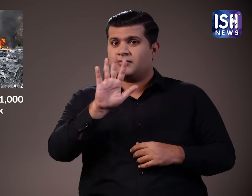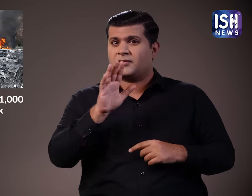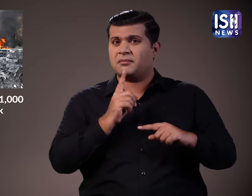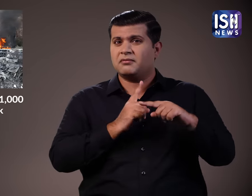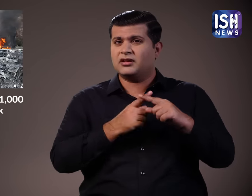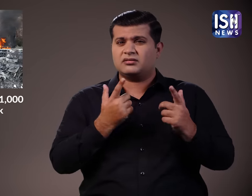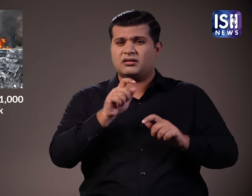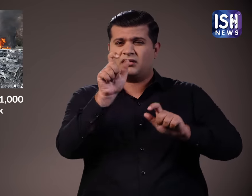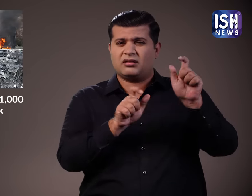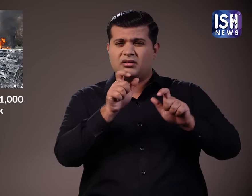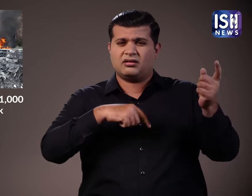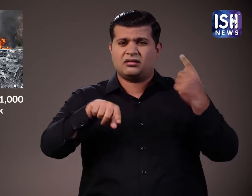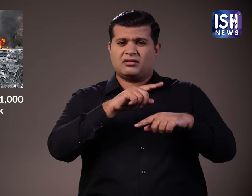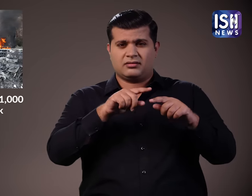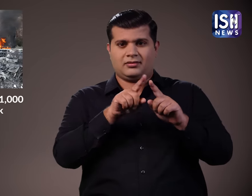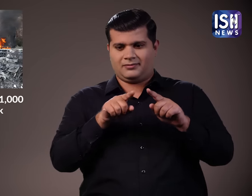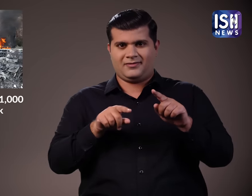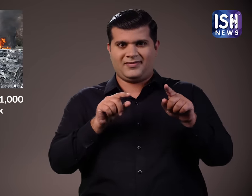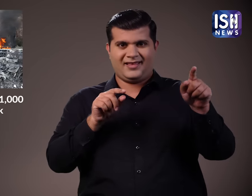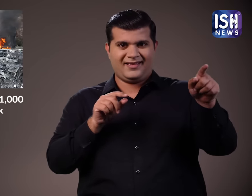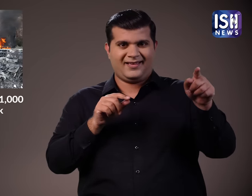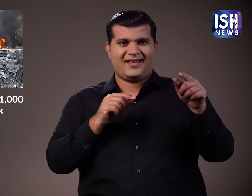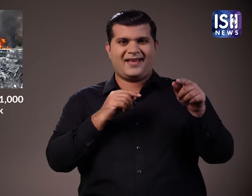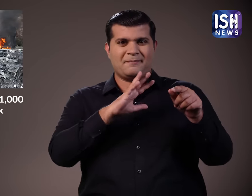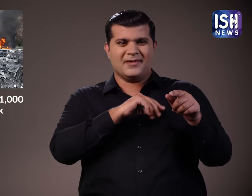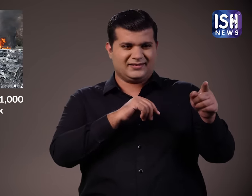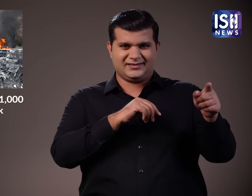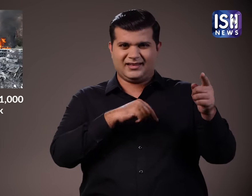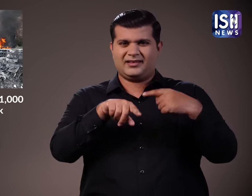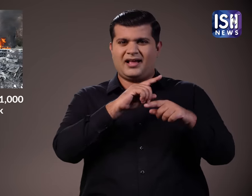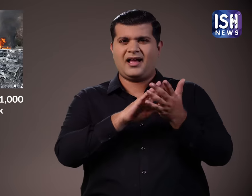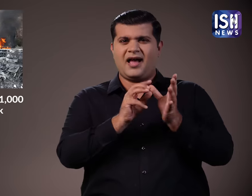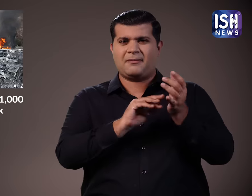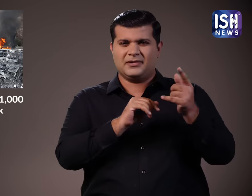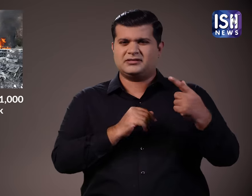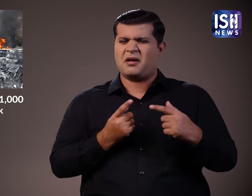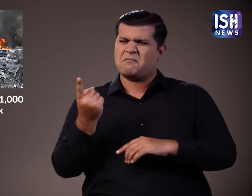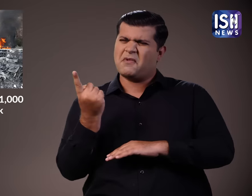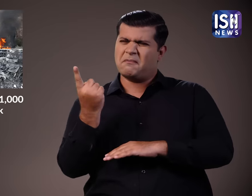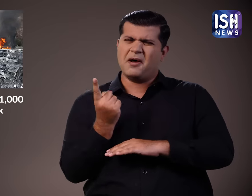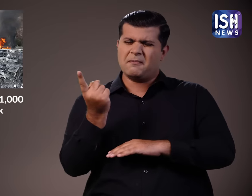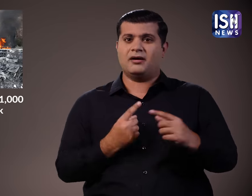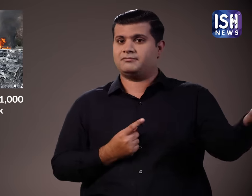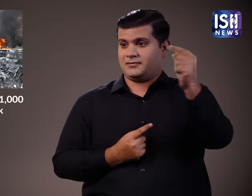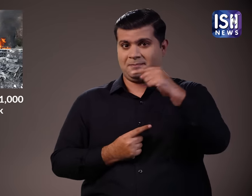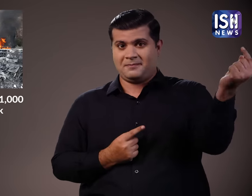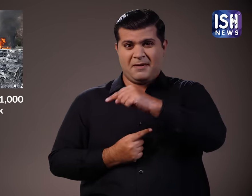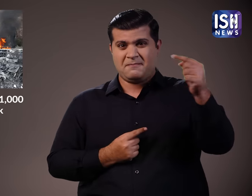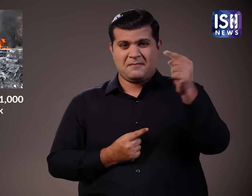की इसराइल की रक्षा प्रणाली ने अधिकान शॉकेटों को रोक दिया। लेकिन कई